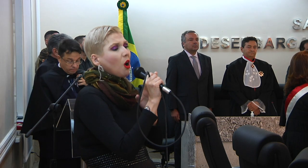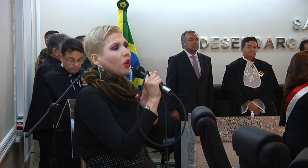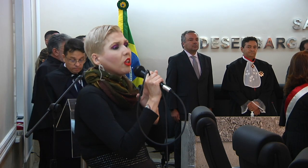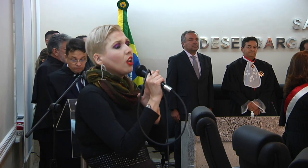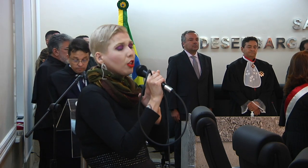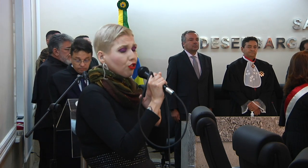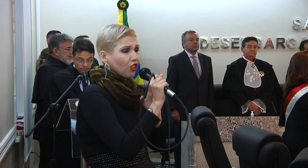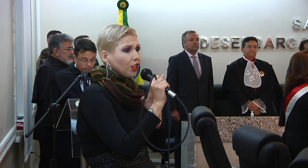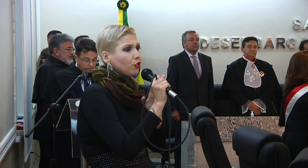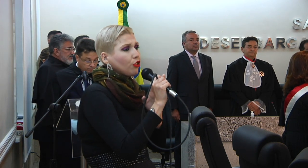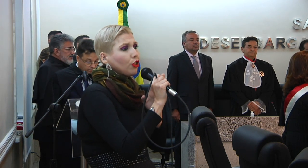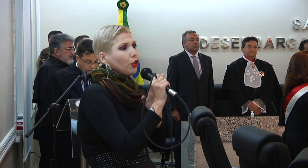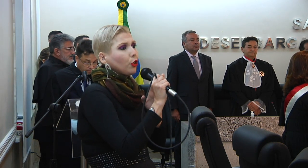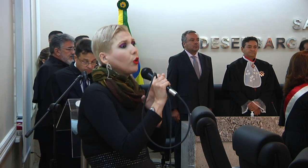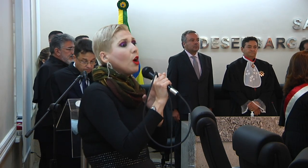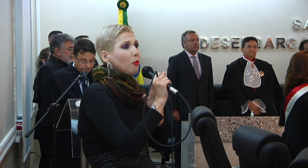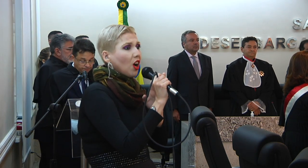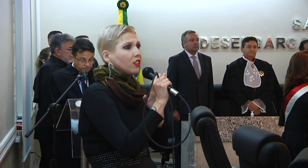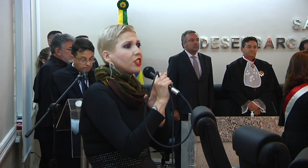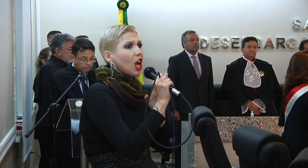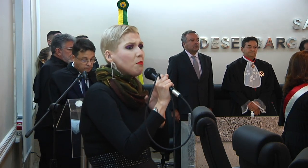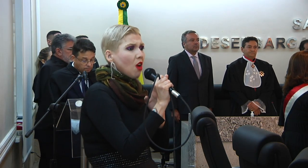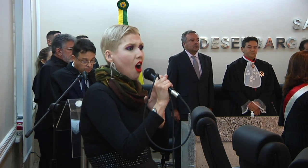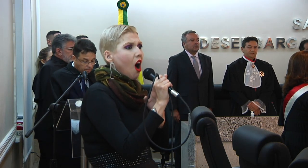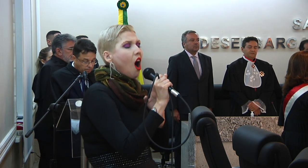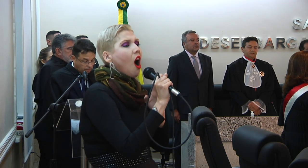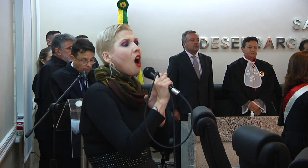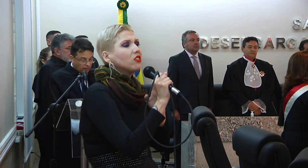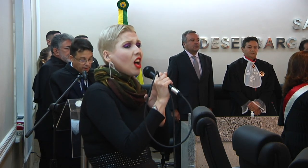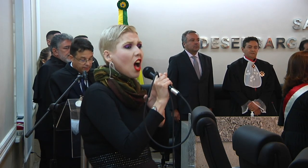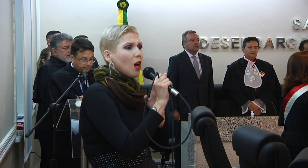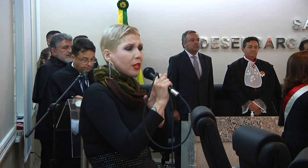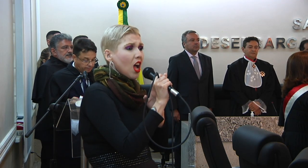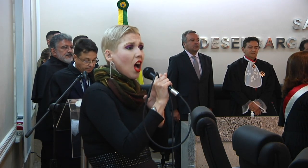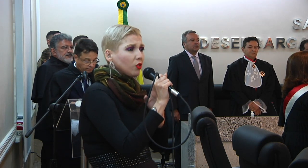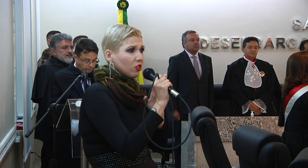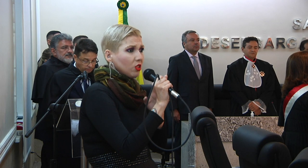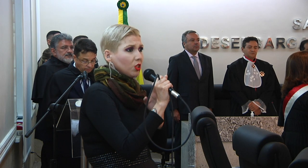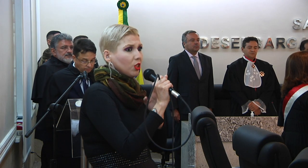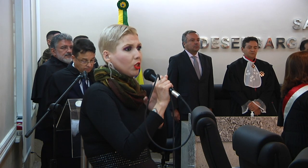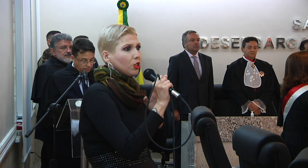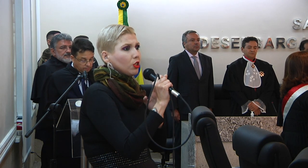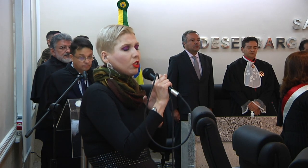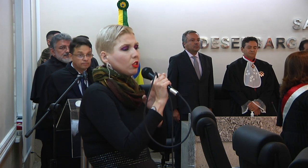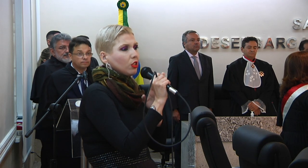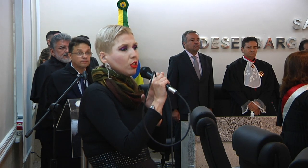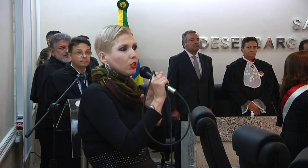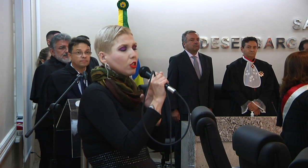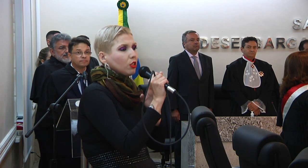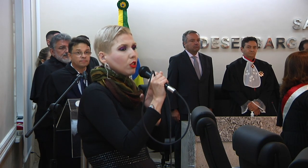-mãe gentil, pátria amada, Brasil